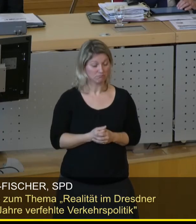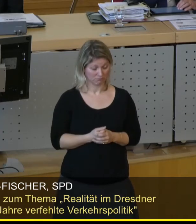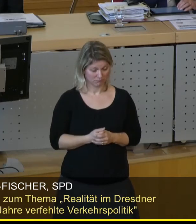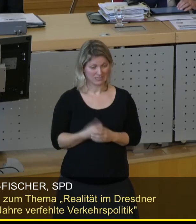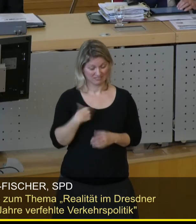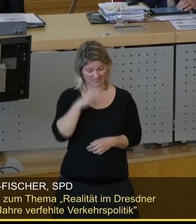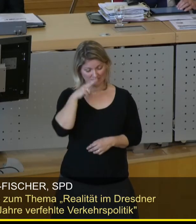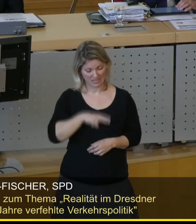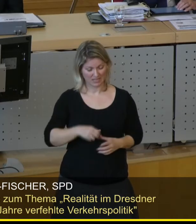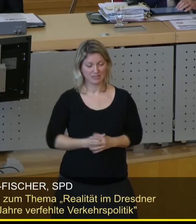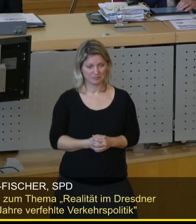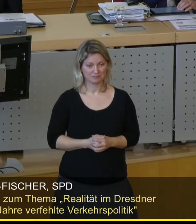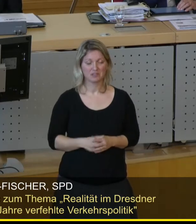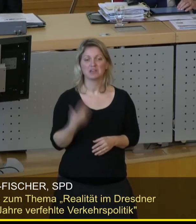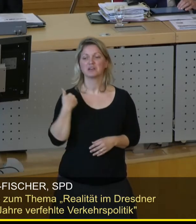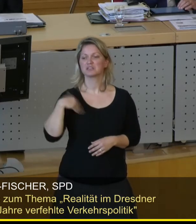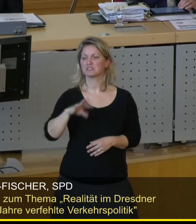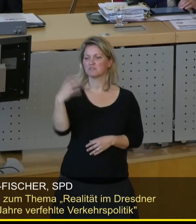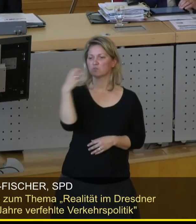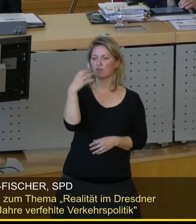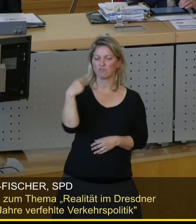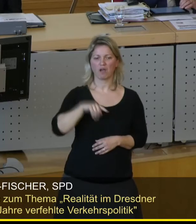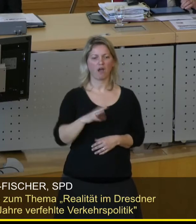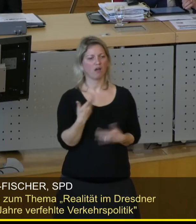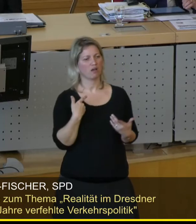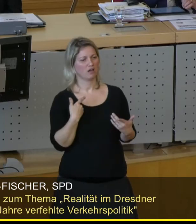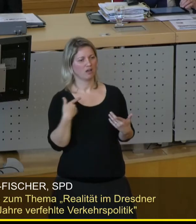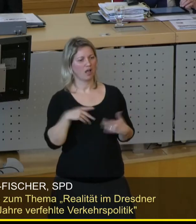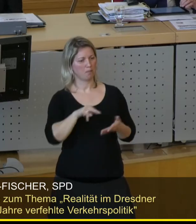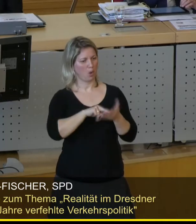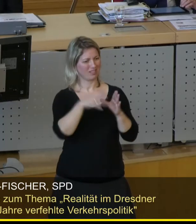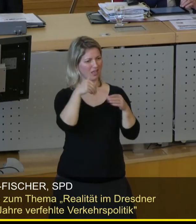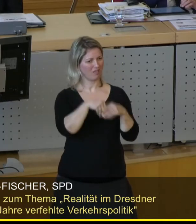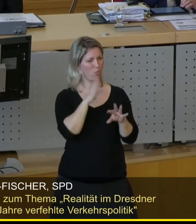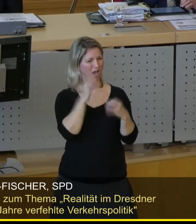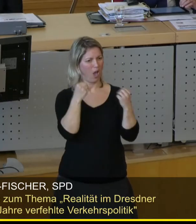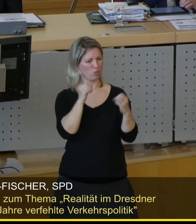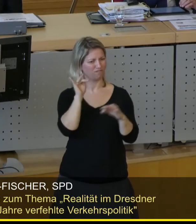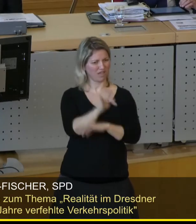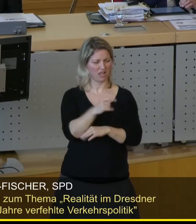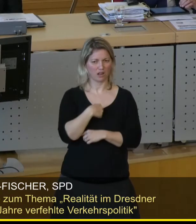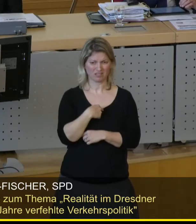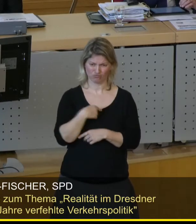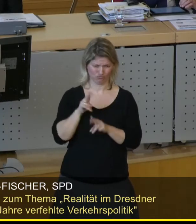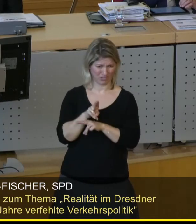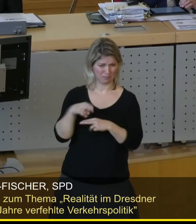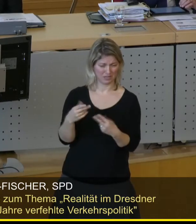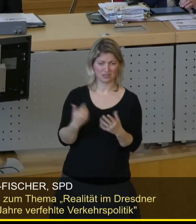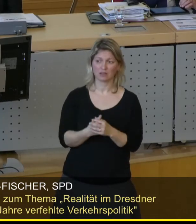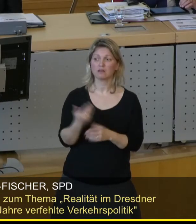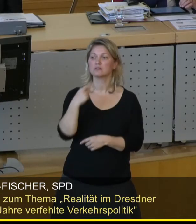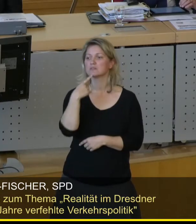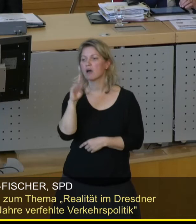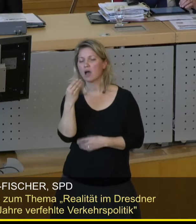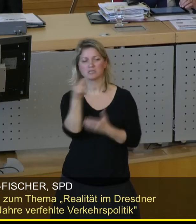Auch der Vorwurf, wir würden hier eine autofeindliche Politik machen, trifft nicht zu. Klar, bei diesem schönen Symbol, was Sie immer wieder